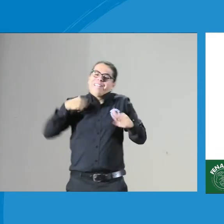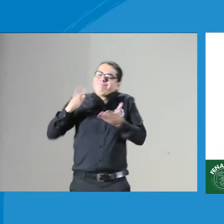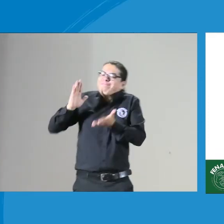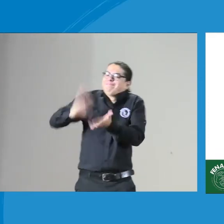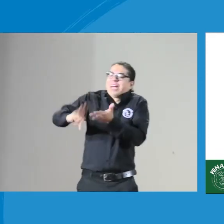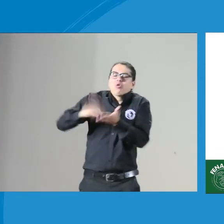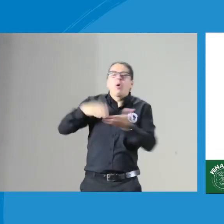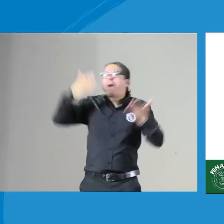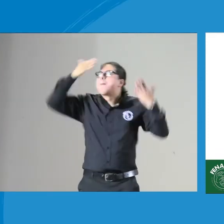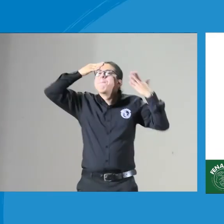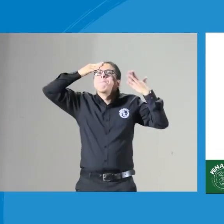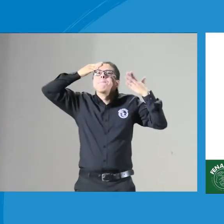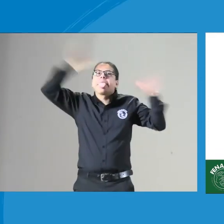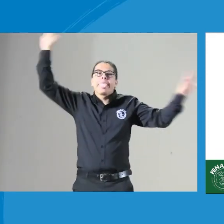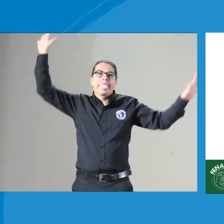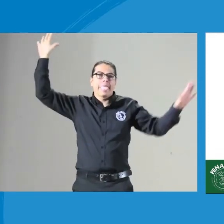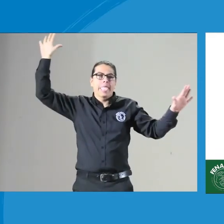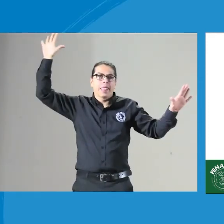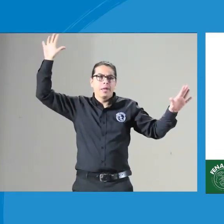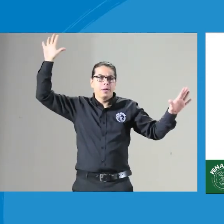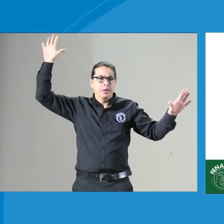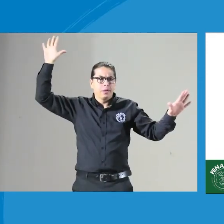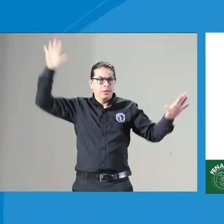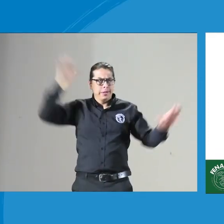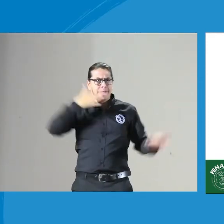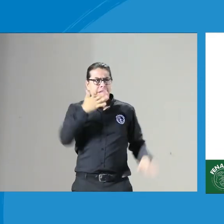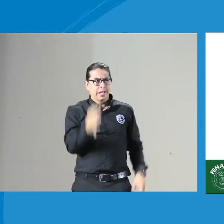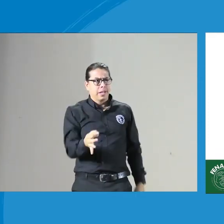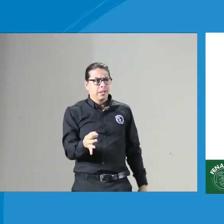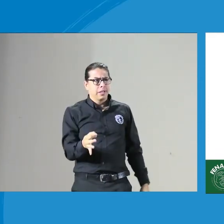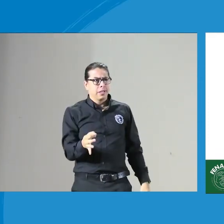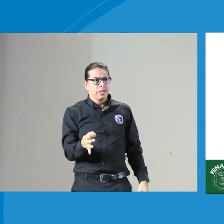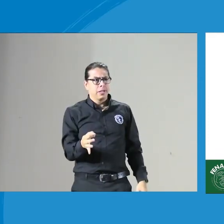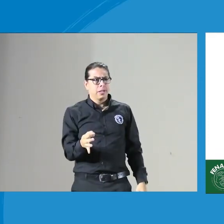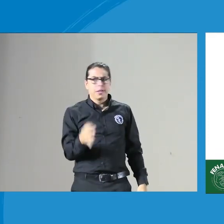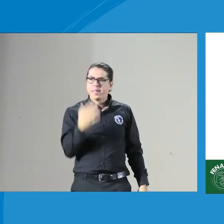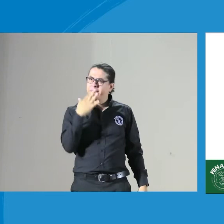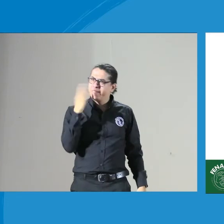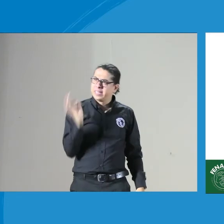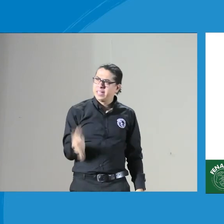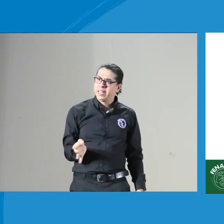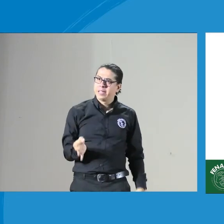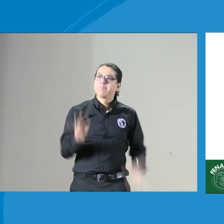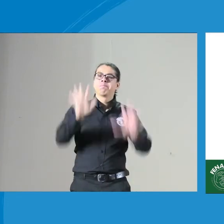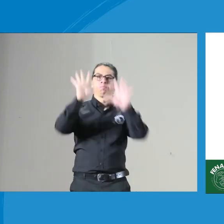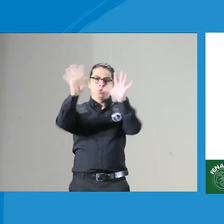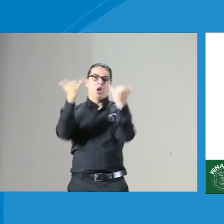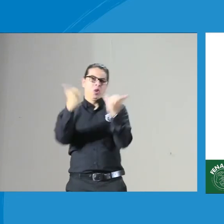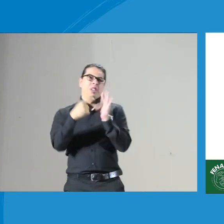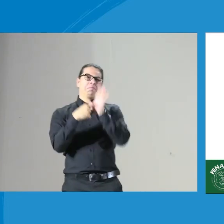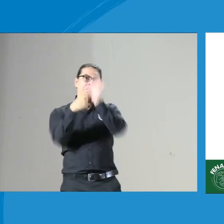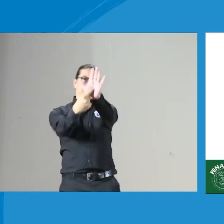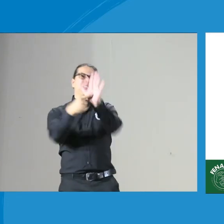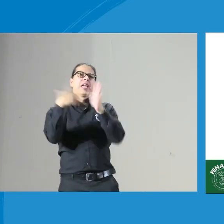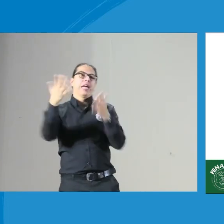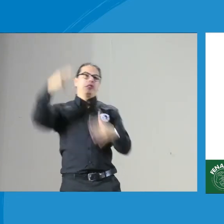antiéticas porque es que no lo sabía pero es verdad es así bueno